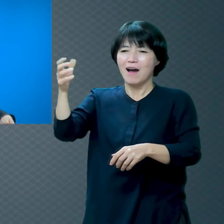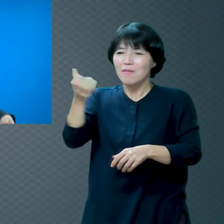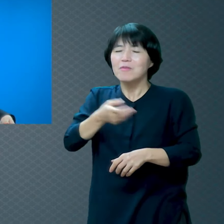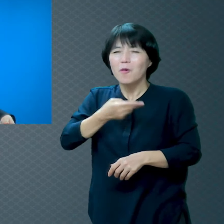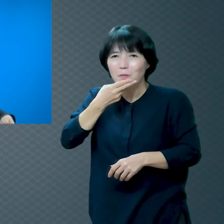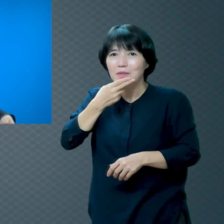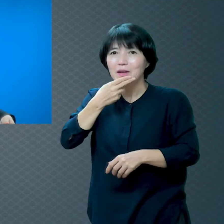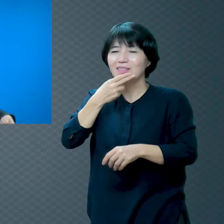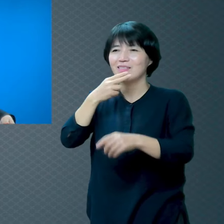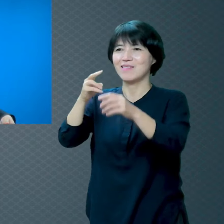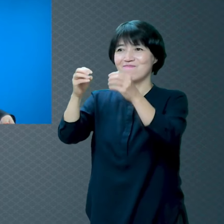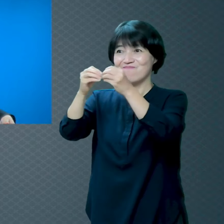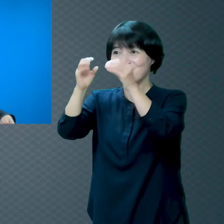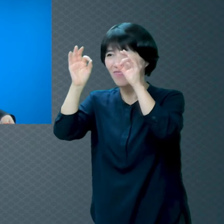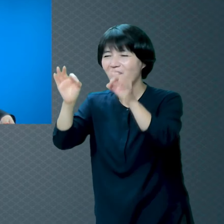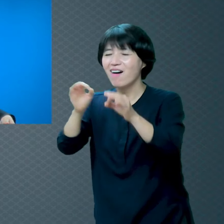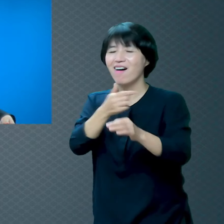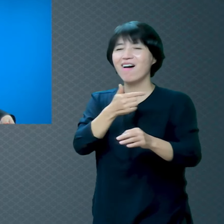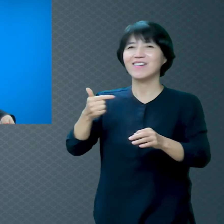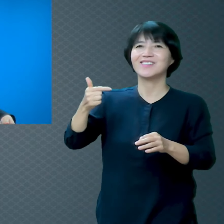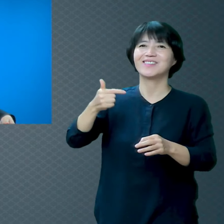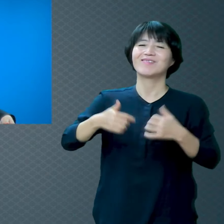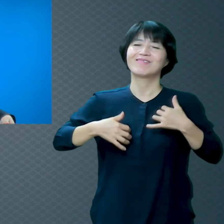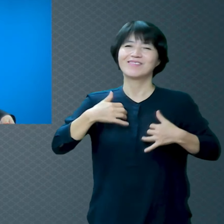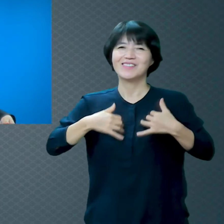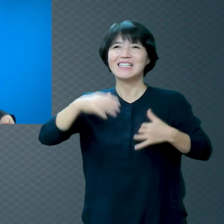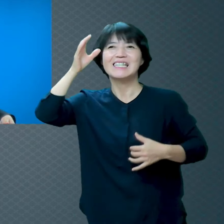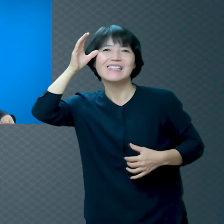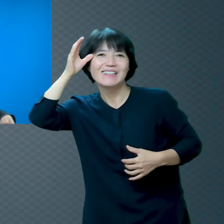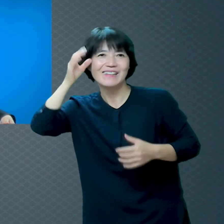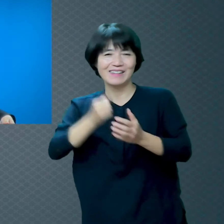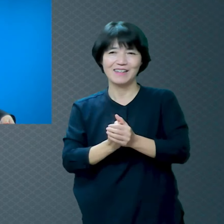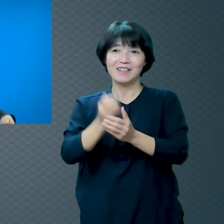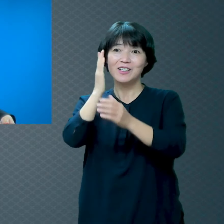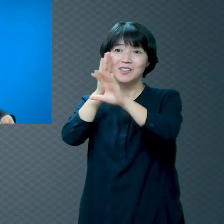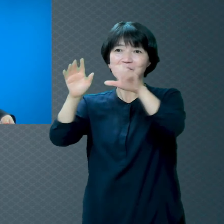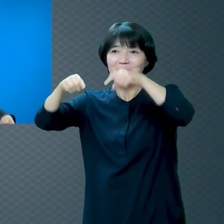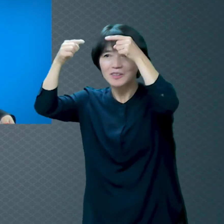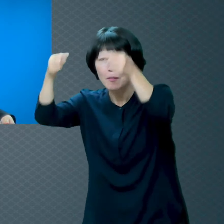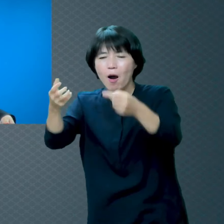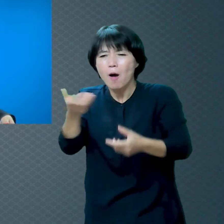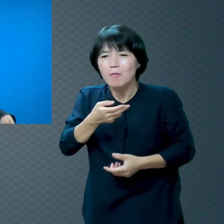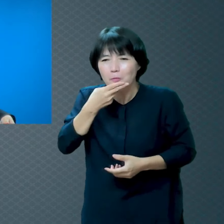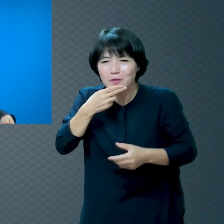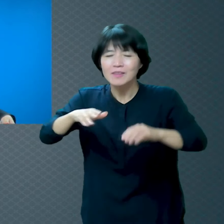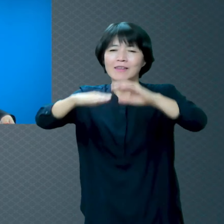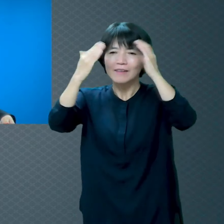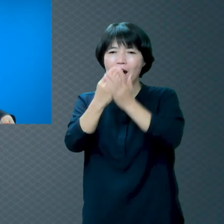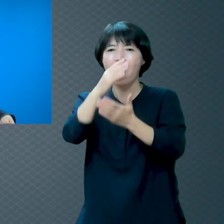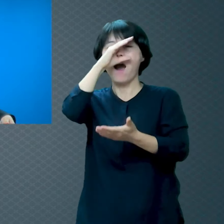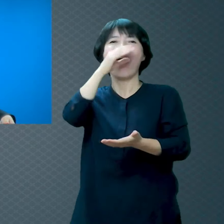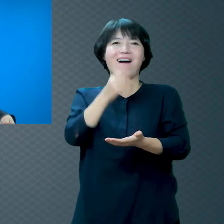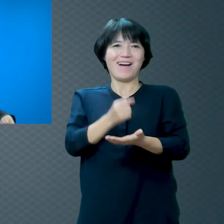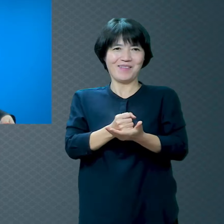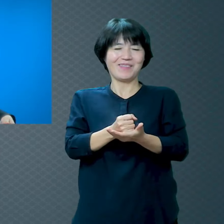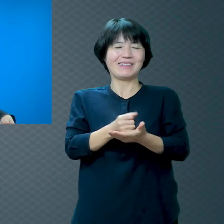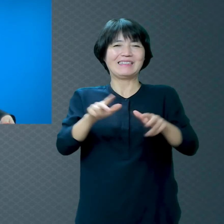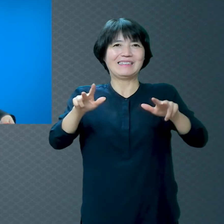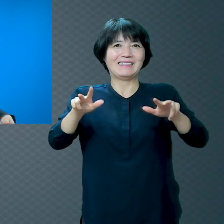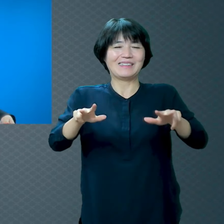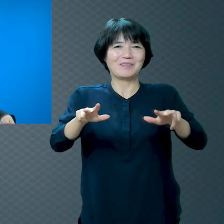저는 기대합니다 기다리고 있어요 이 세상에서 아픈 것 견디고 있습니다